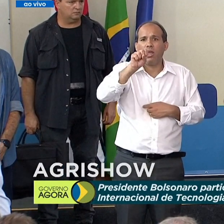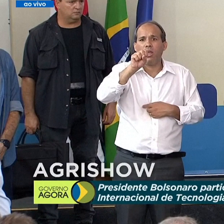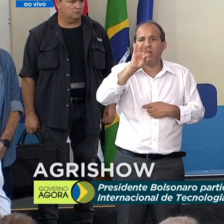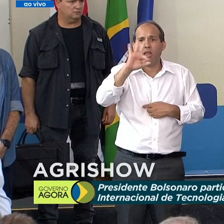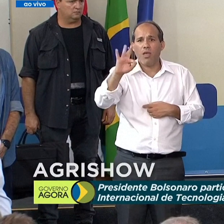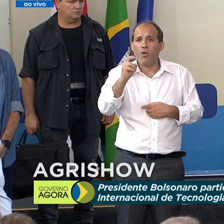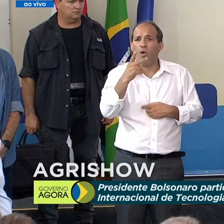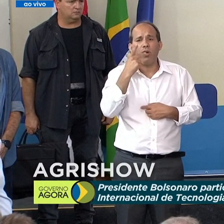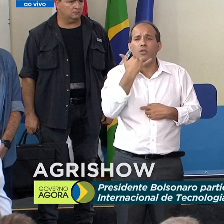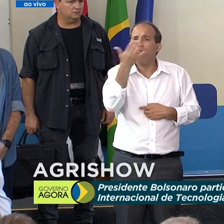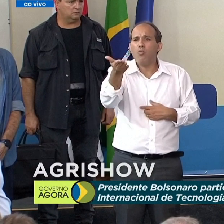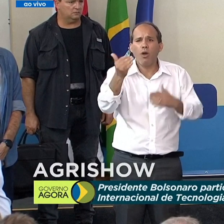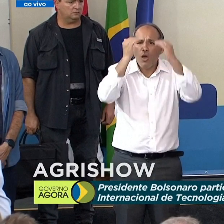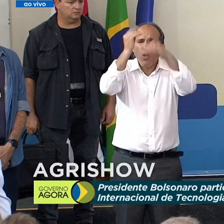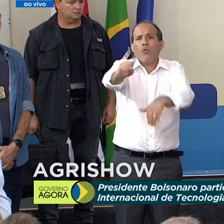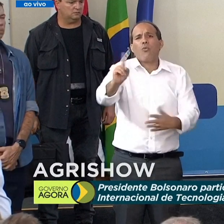que não vou cumprir.